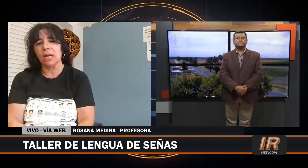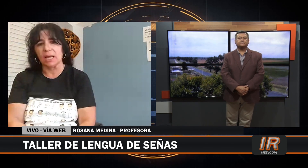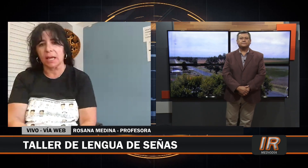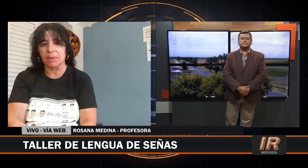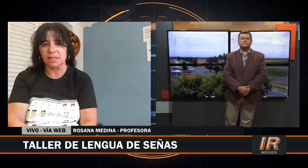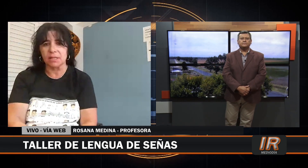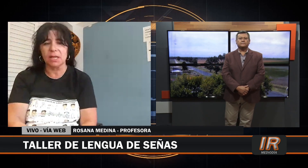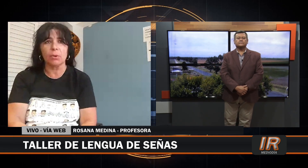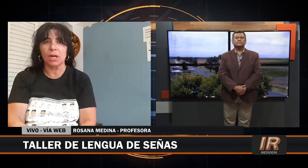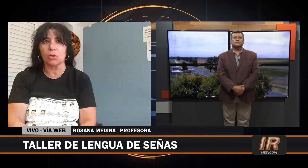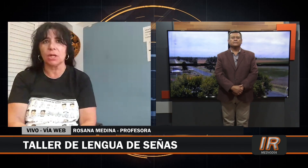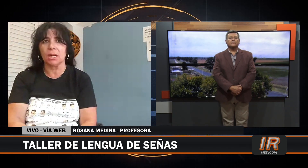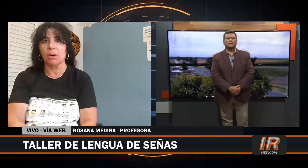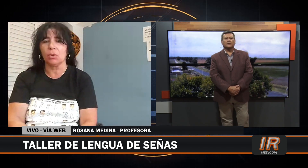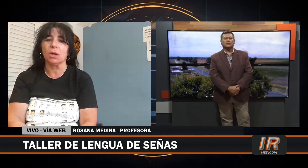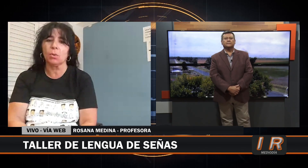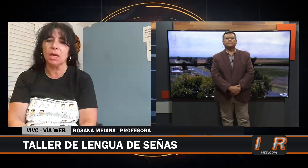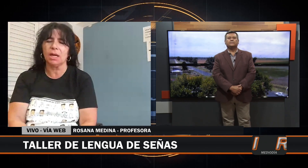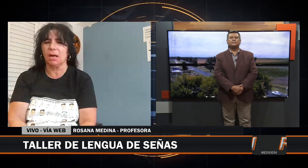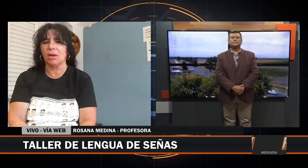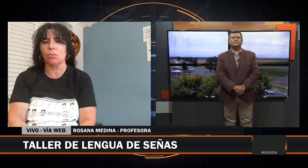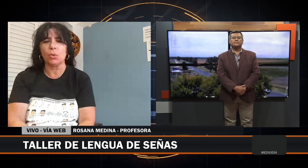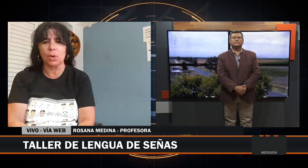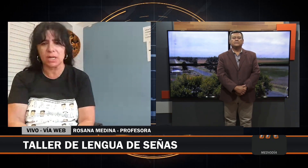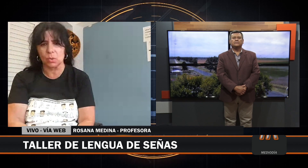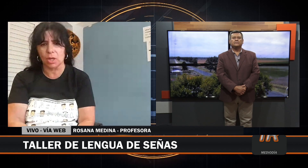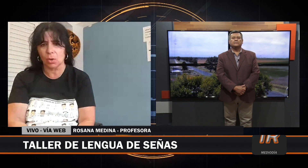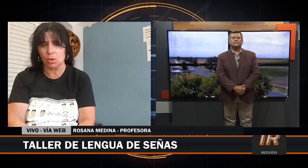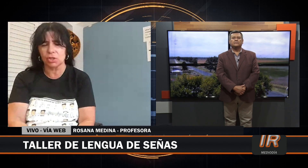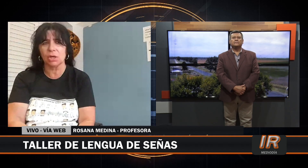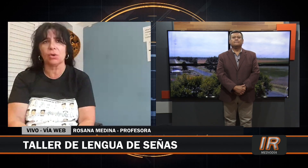a las que capacité, volcaron el trabajo en la escuela, les ha dado un buen resultado con los chicos,